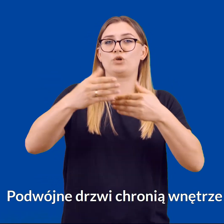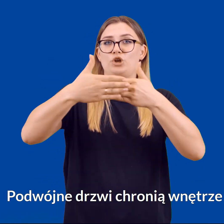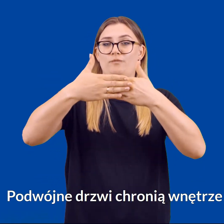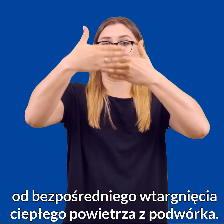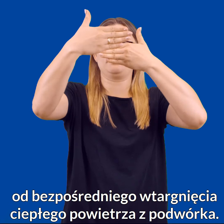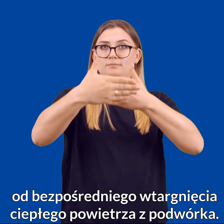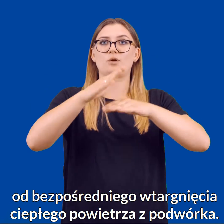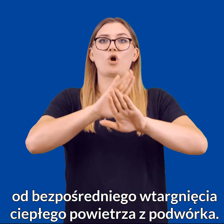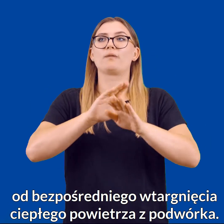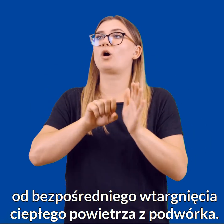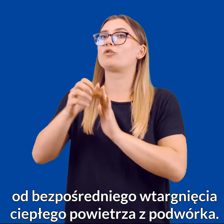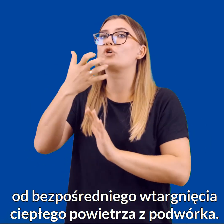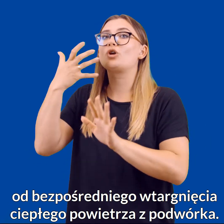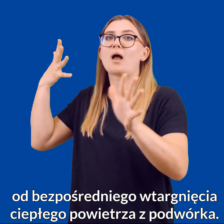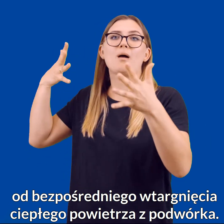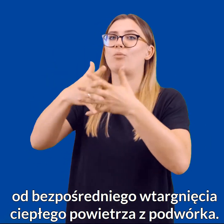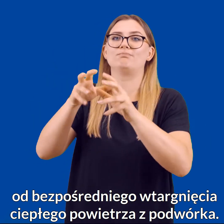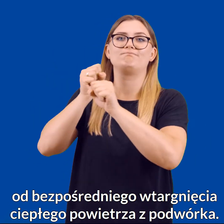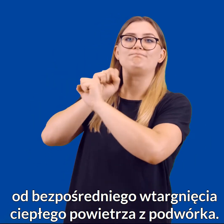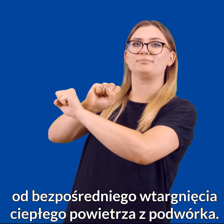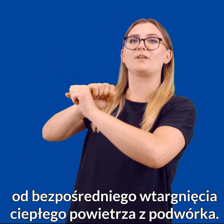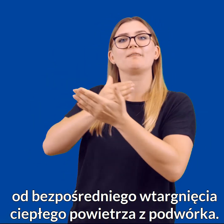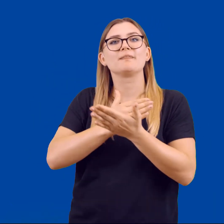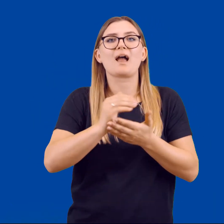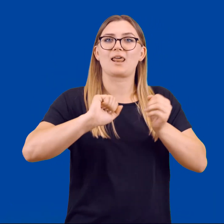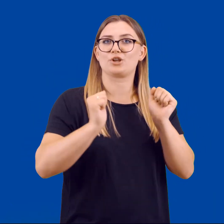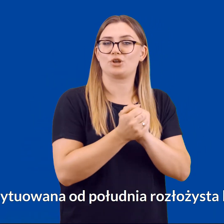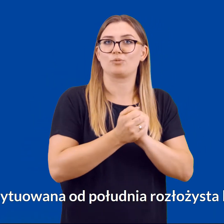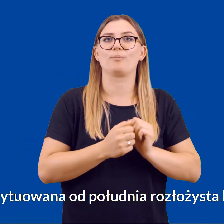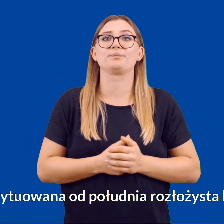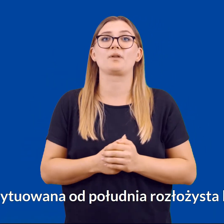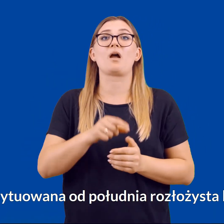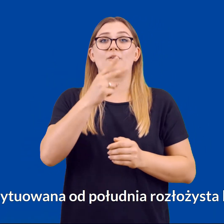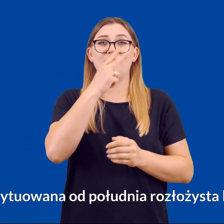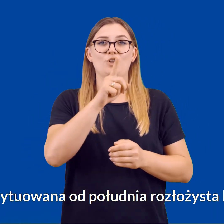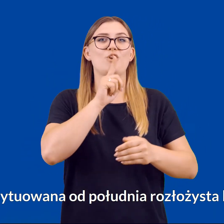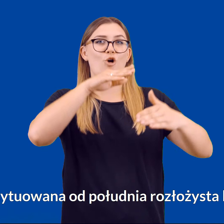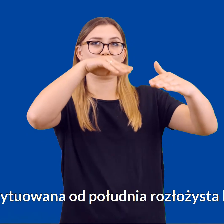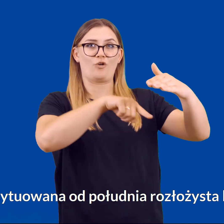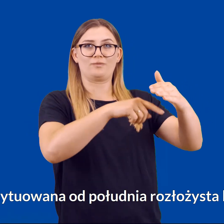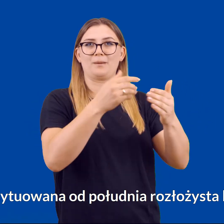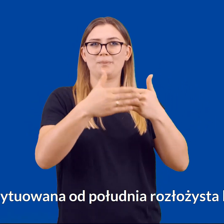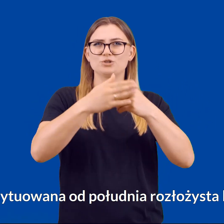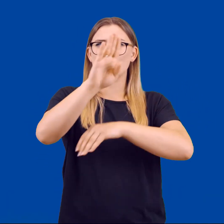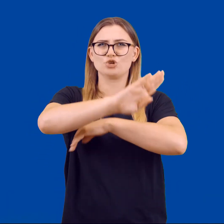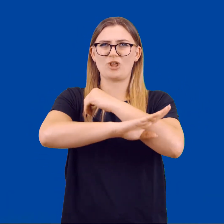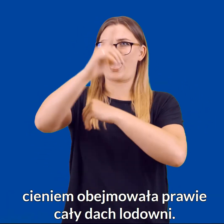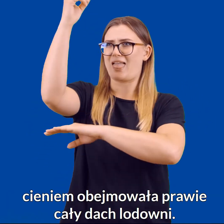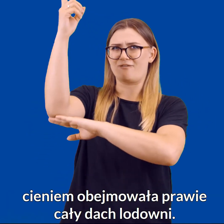wnętrze od bezpośredniego wtargnięcia ciepłego powietrza z podwórka. Usytuowana od południa rozłożysta lipa cieniem